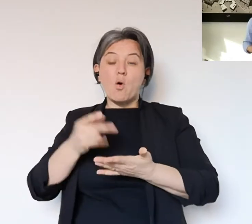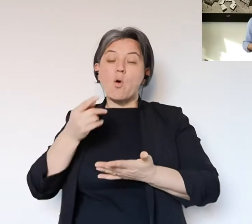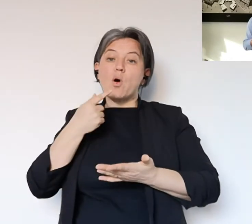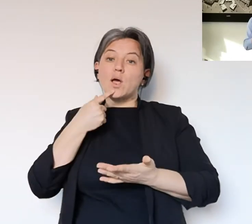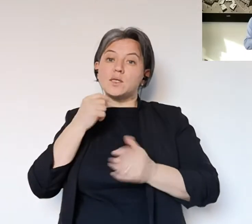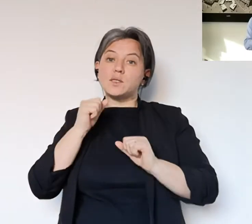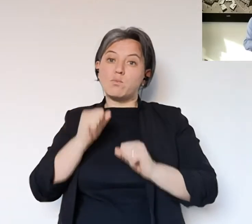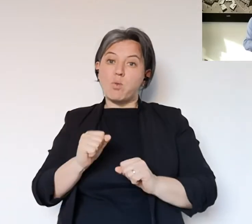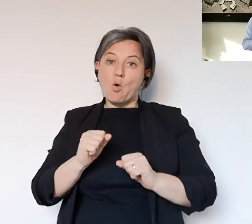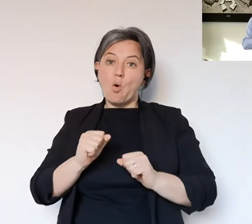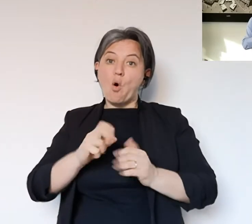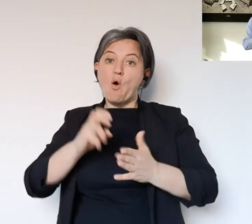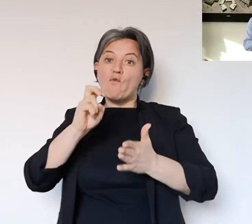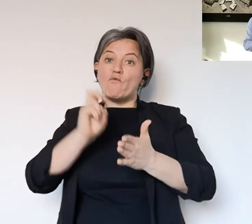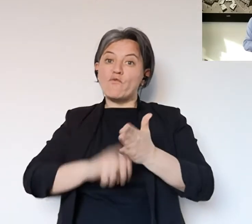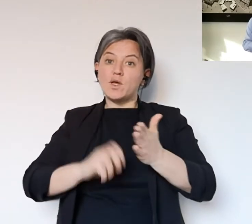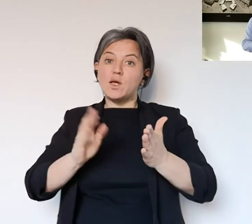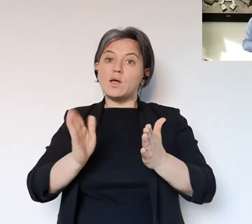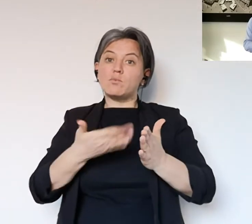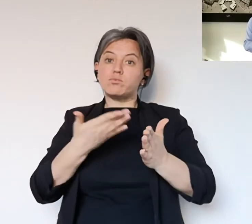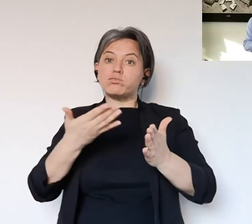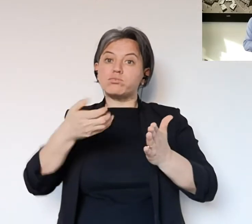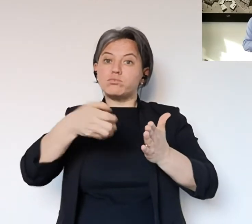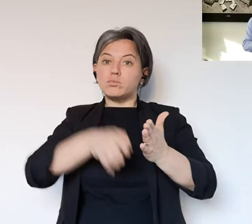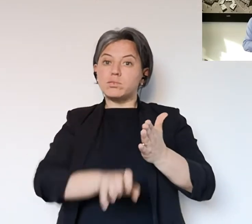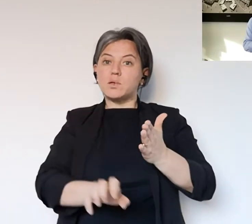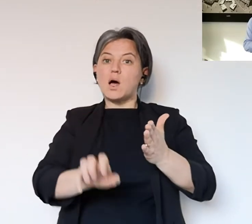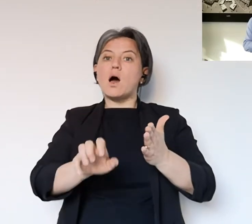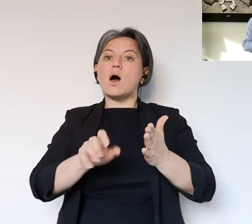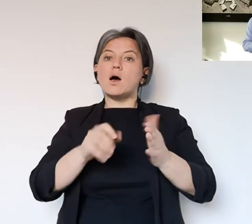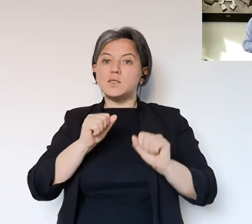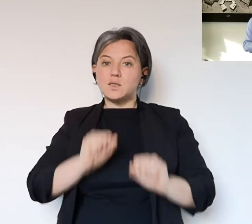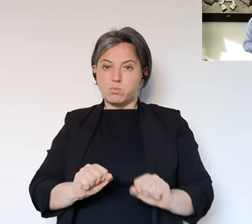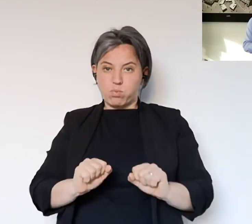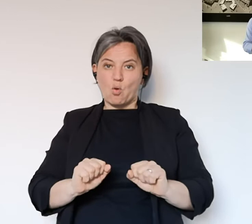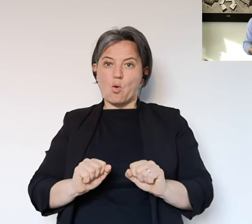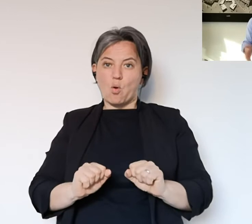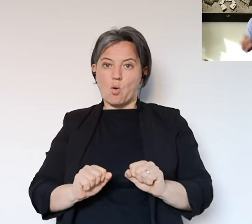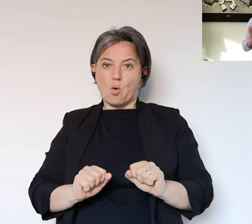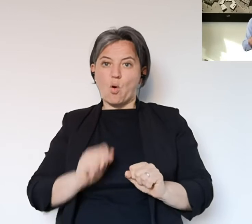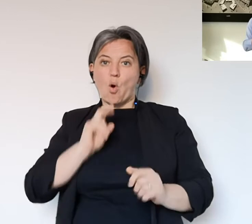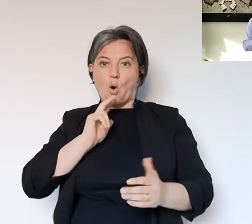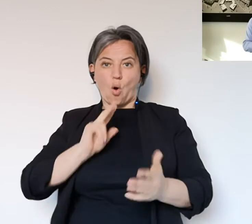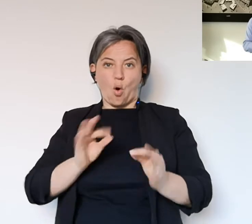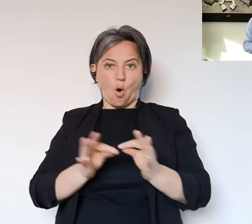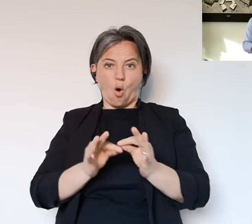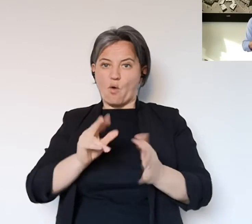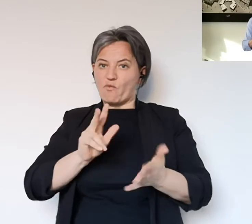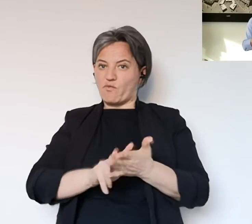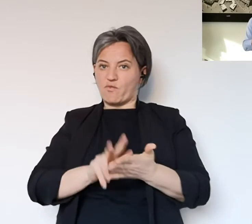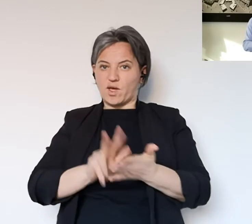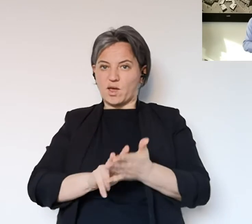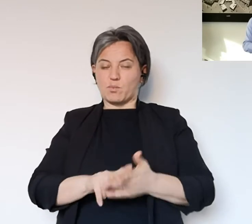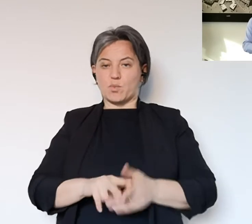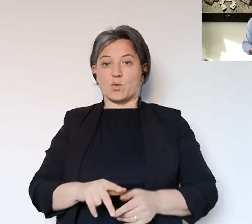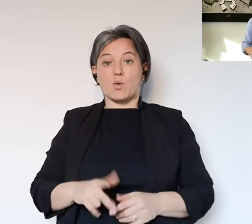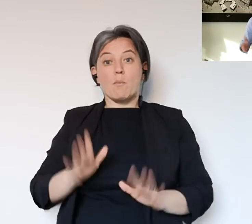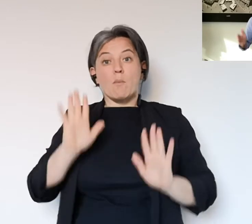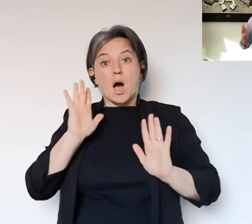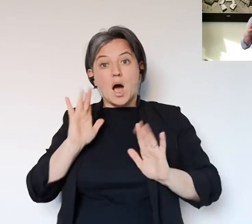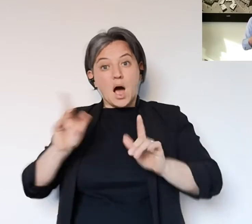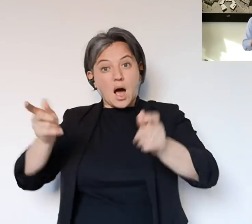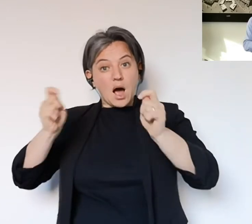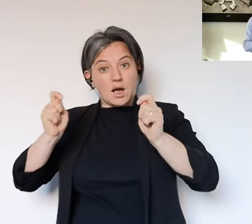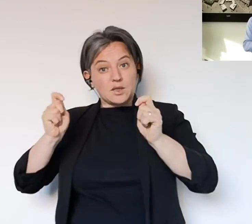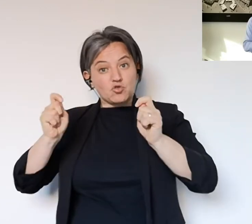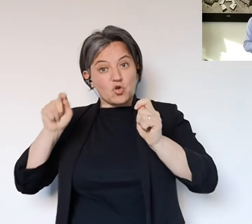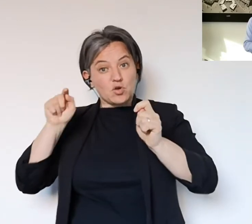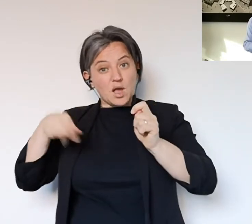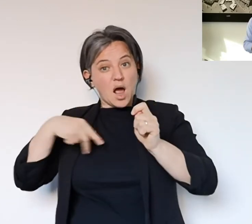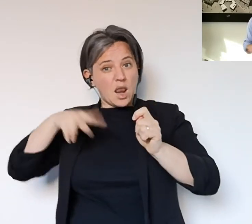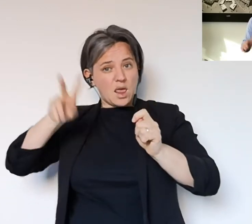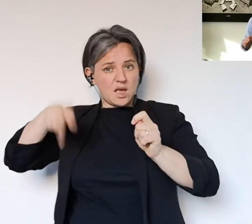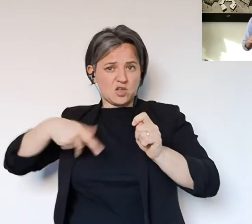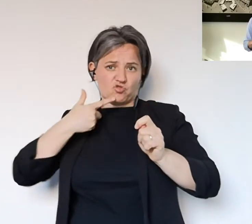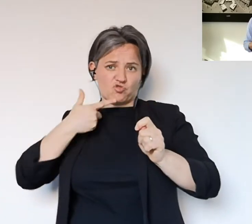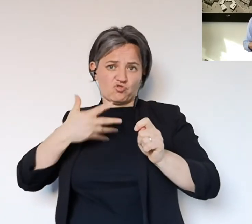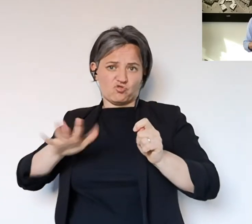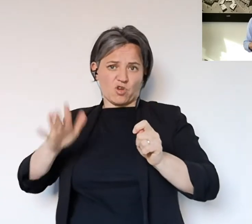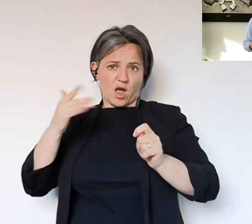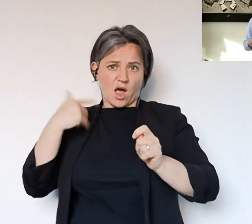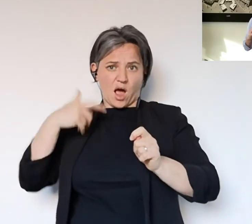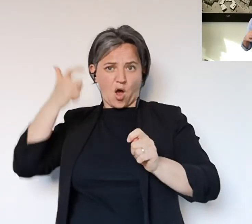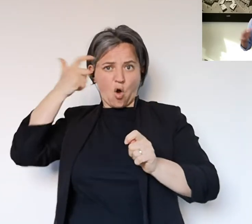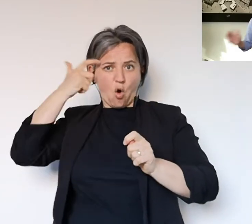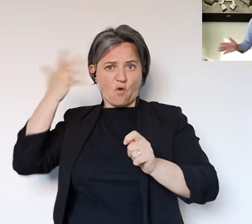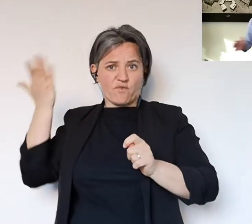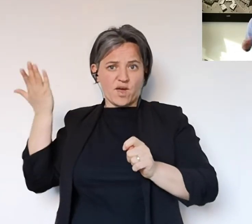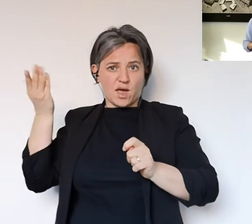confermo che si potrà attuare questo modello di difiscalizzazione con una premessa che è fondamentale. Stiamo leggendo sui giornali che